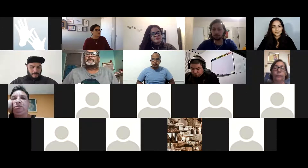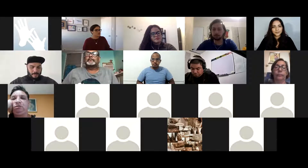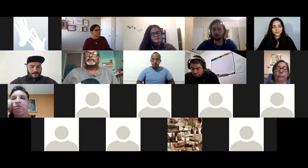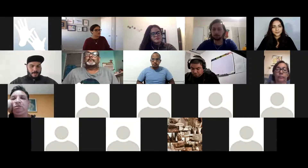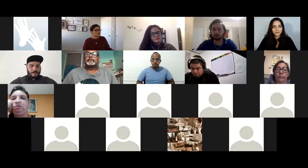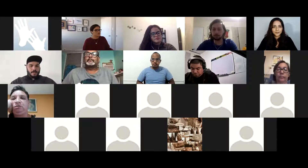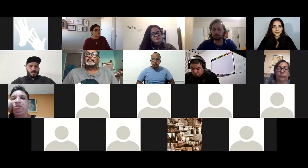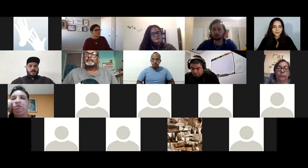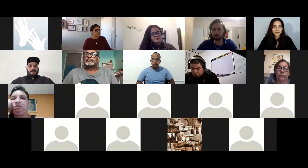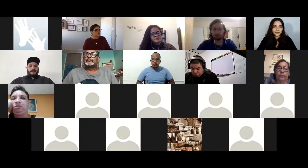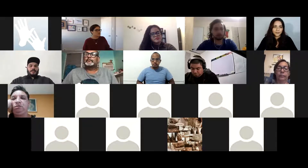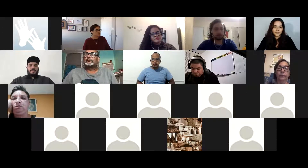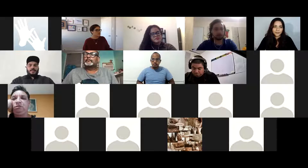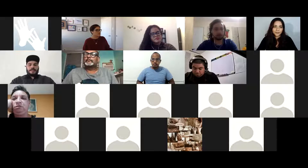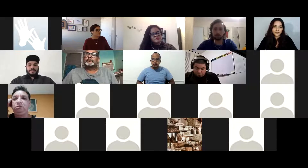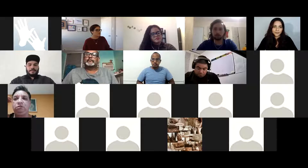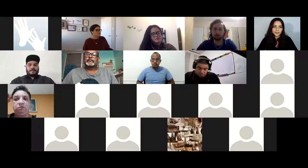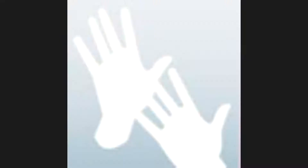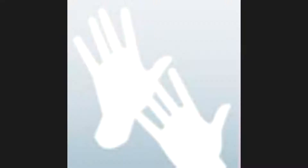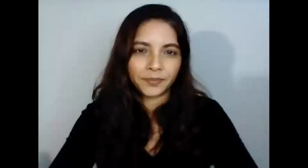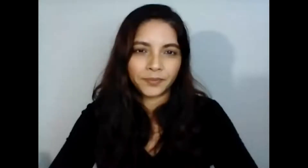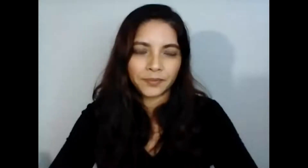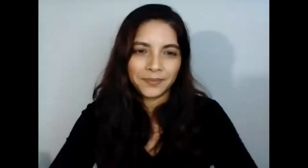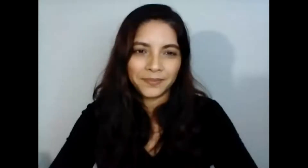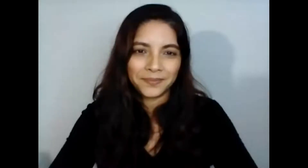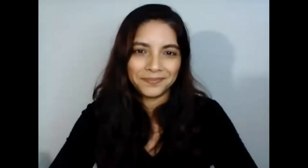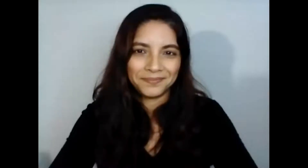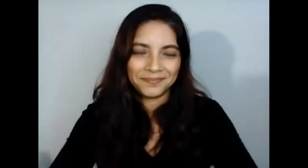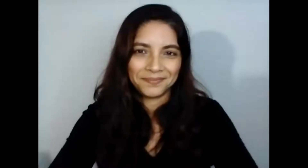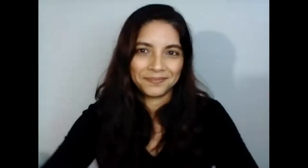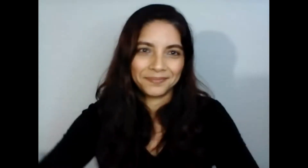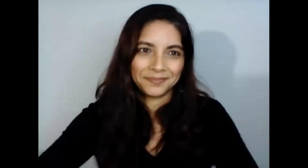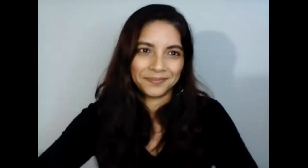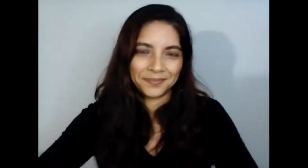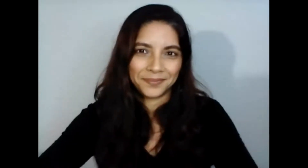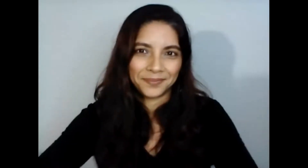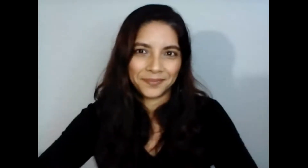Aquí está, spotline for everyone. Daphne, ok.